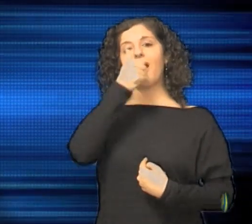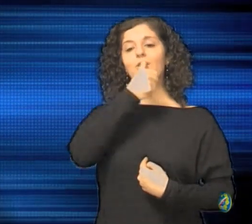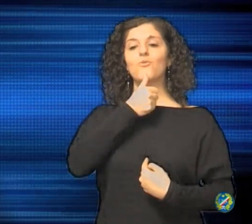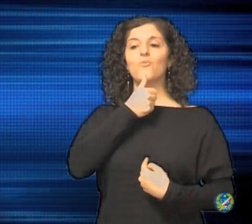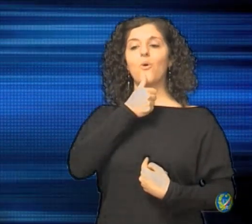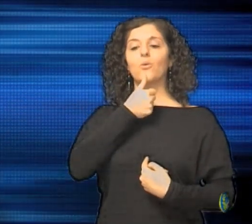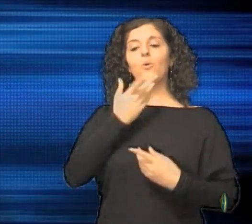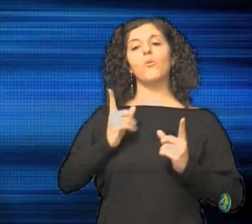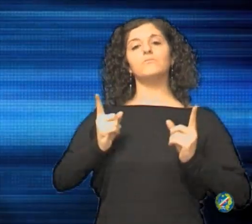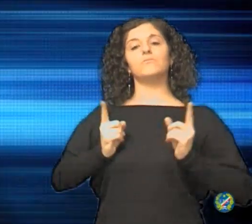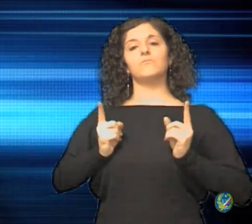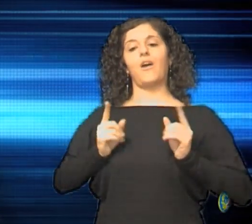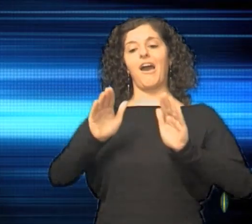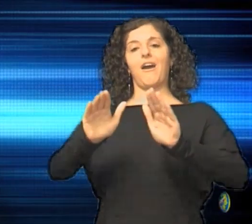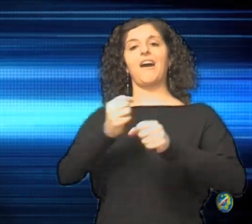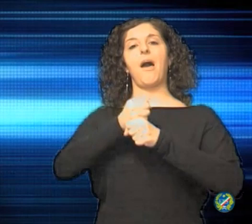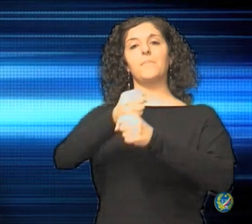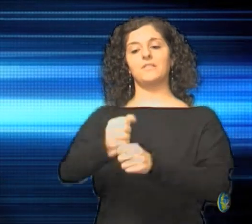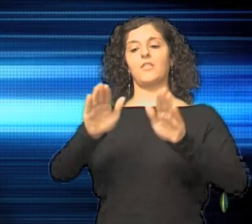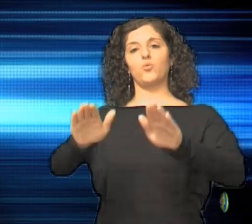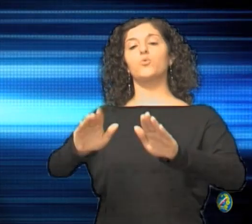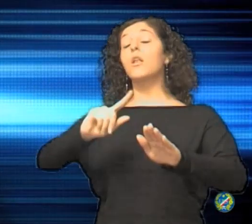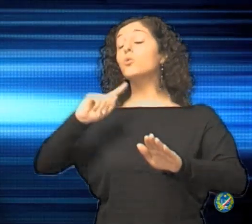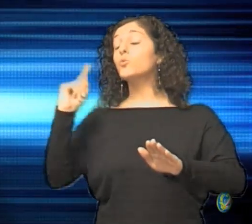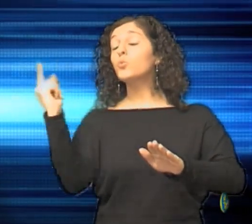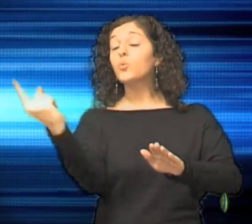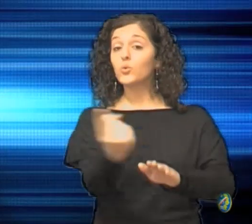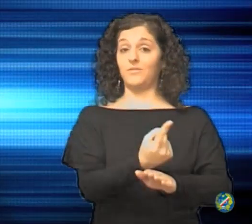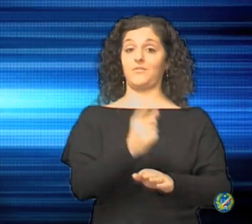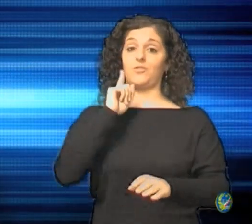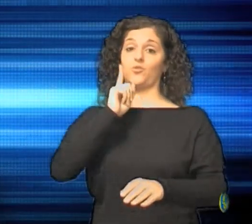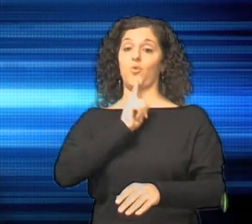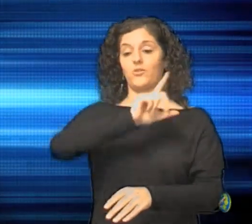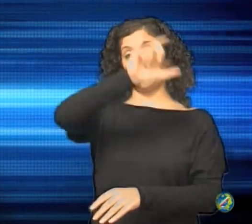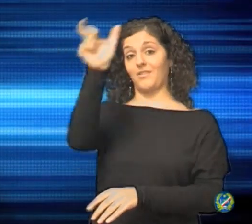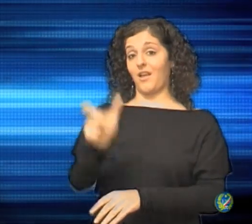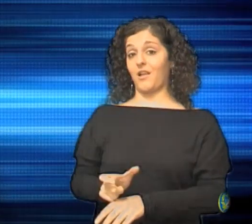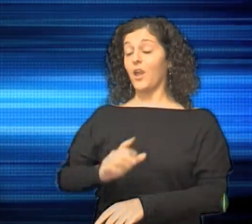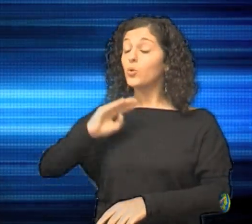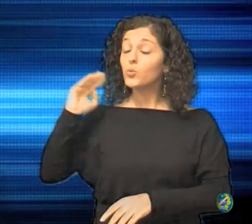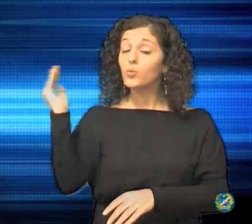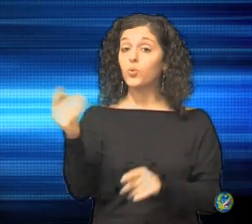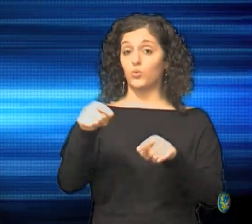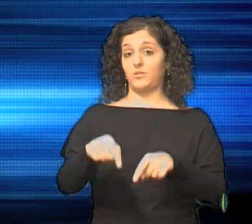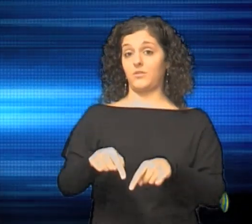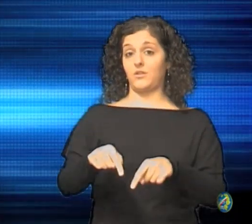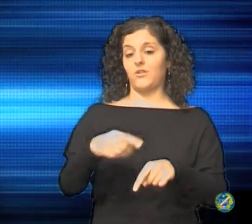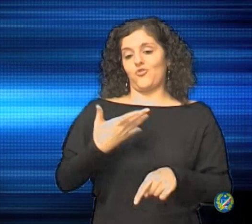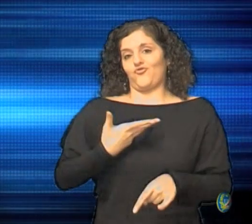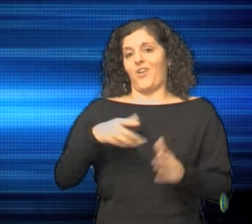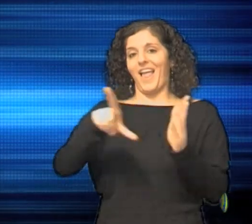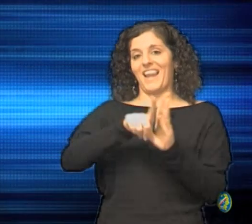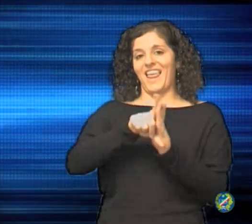tutela di tutti i sordi italiani, in base alla legge